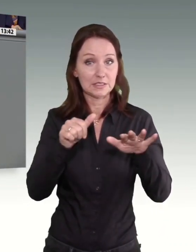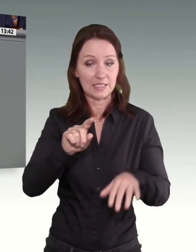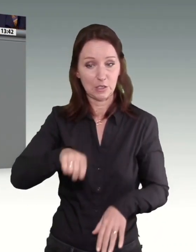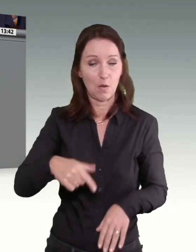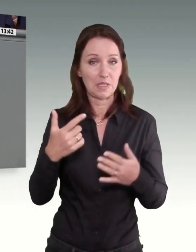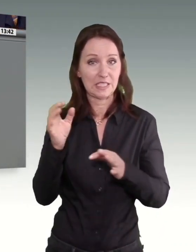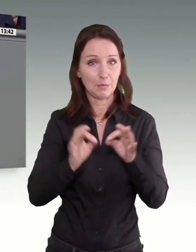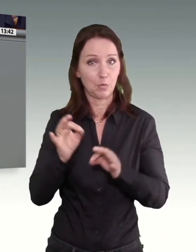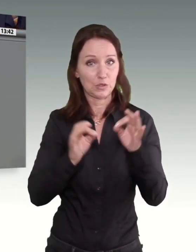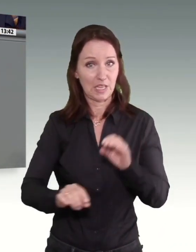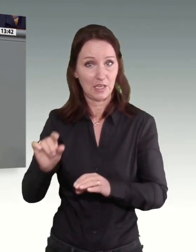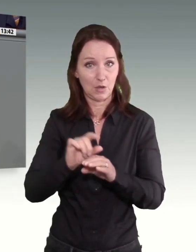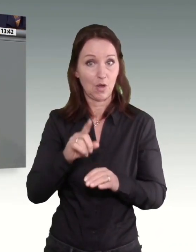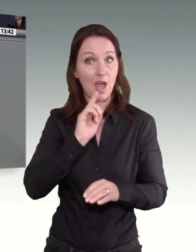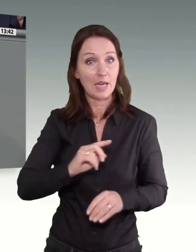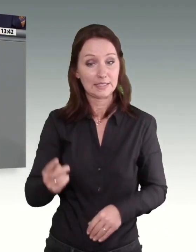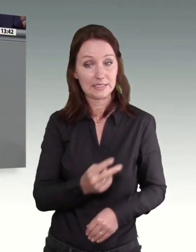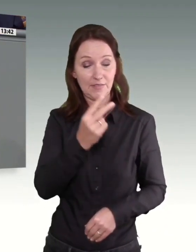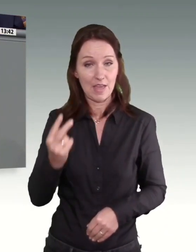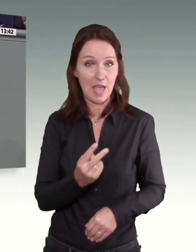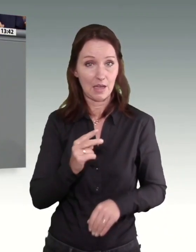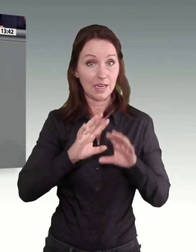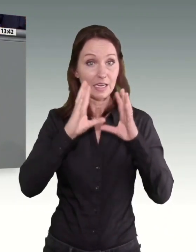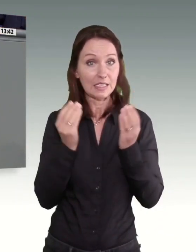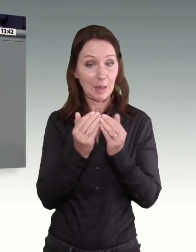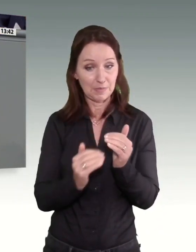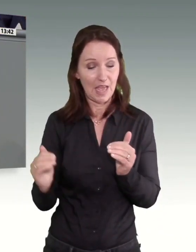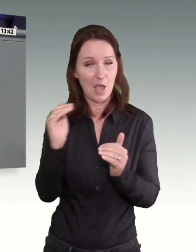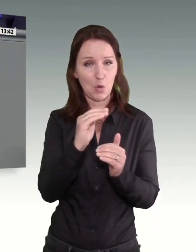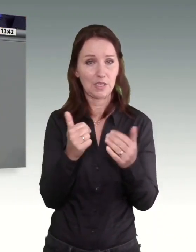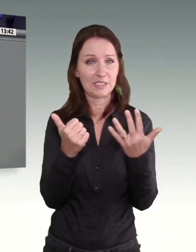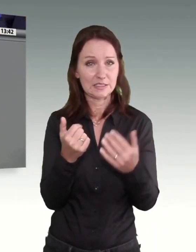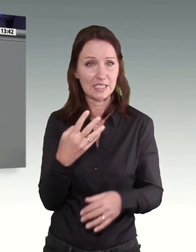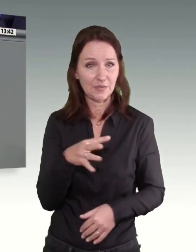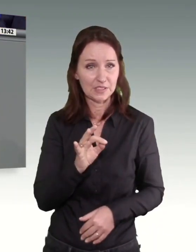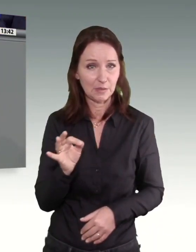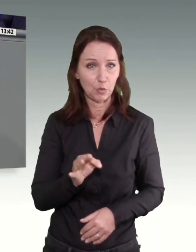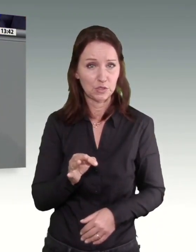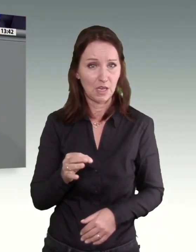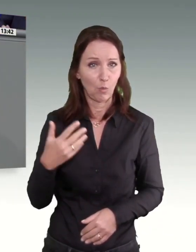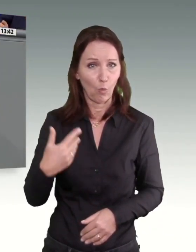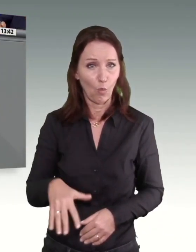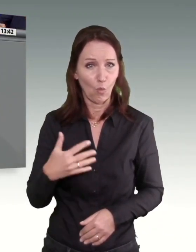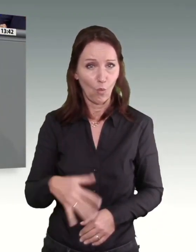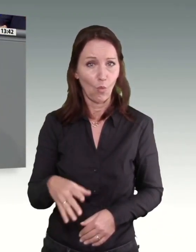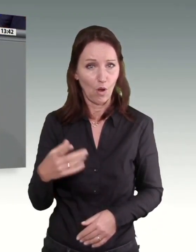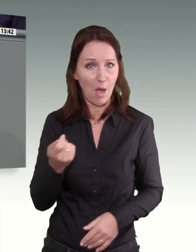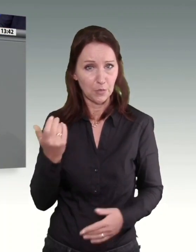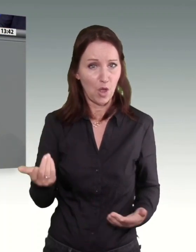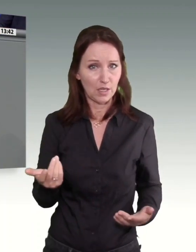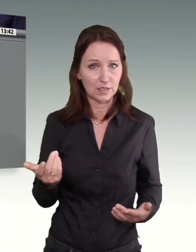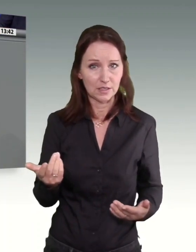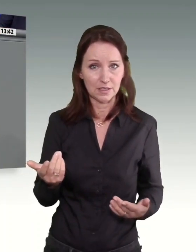Gesamterhöhung in zwei Jahren um 46 Prozent aus. Das ist abenteuerlich. Diese Forderung